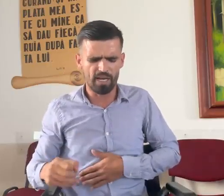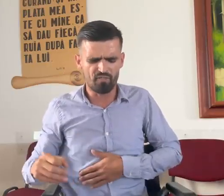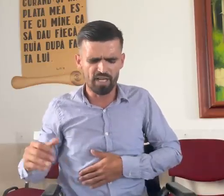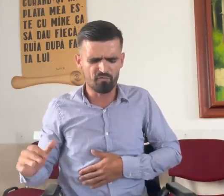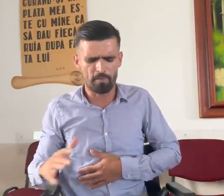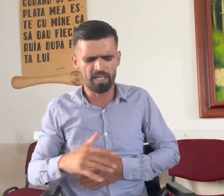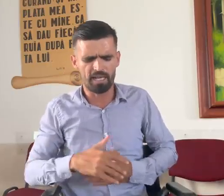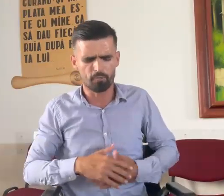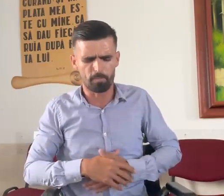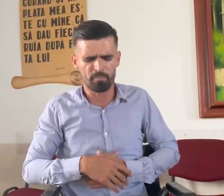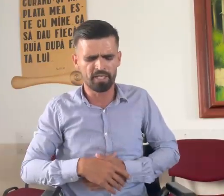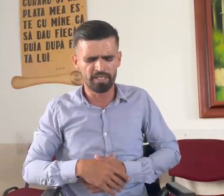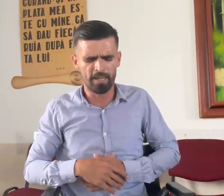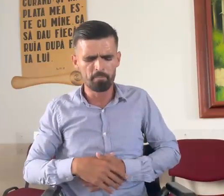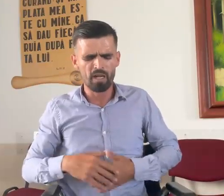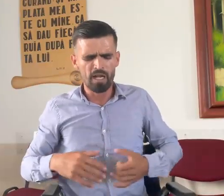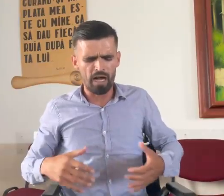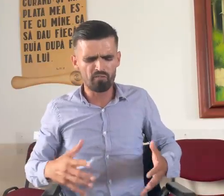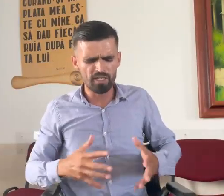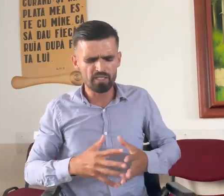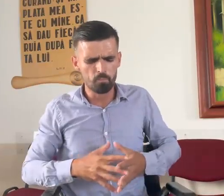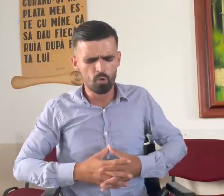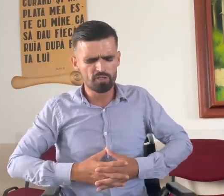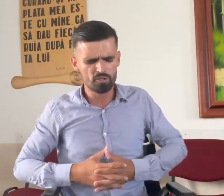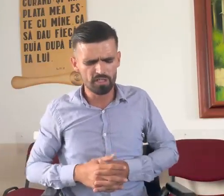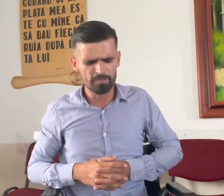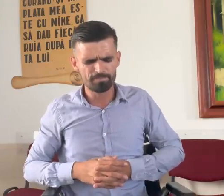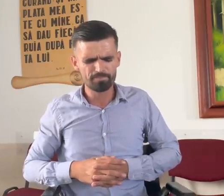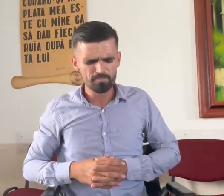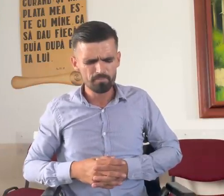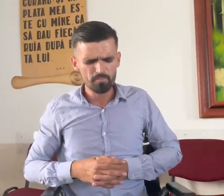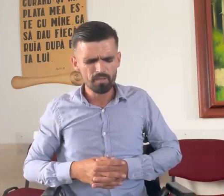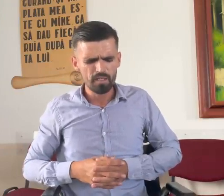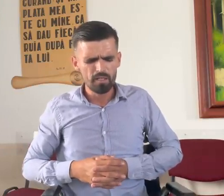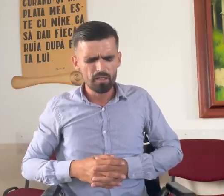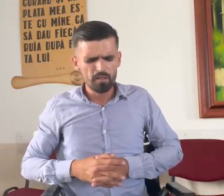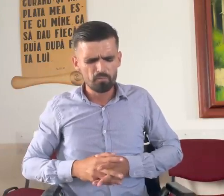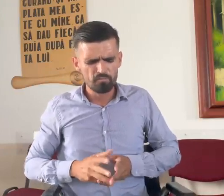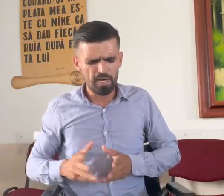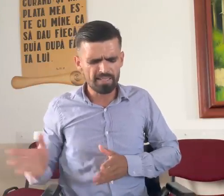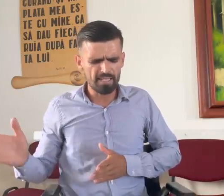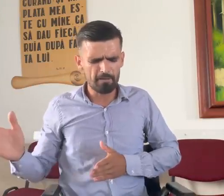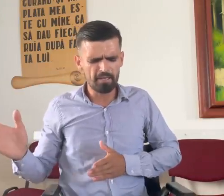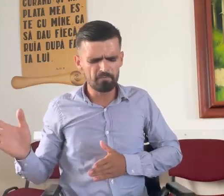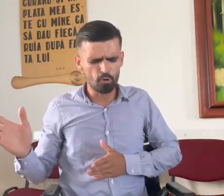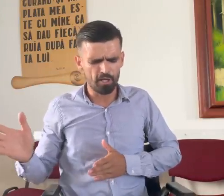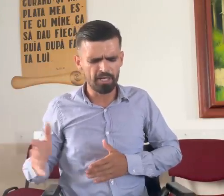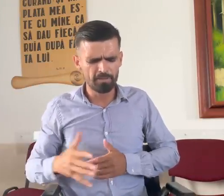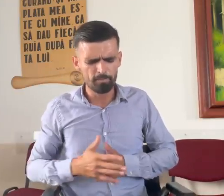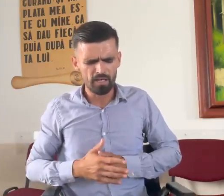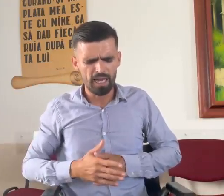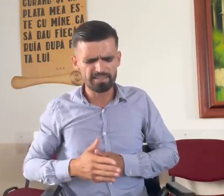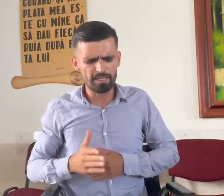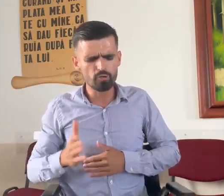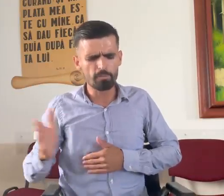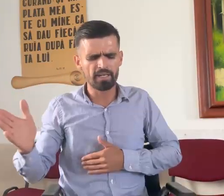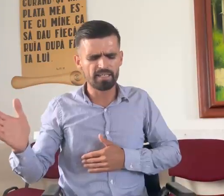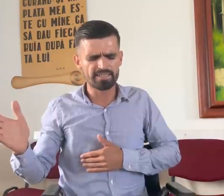oi, a venit familia după mine, am venit mulți și fratele Florin a trecut pe lângă